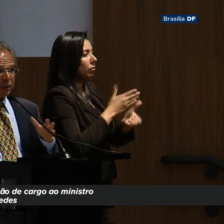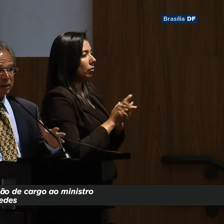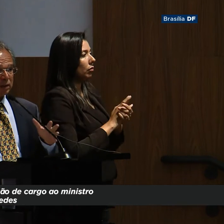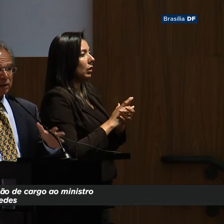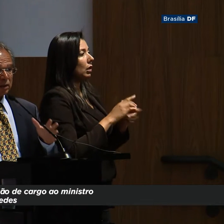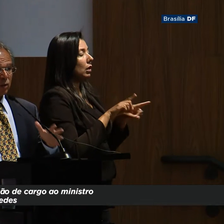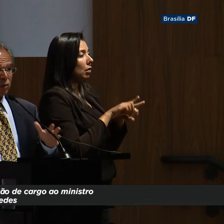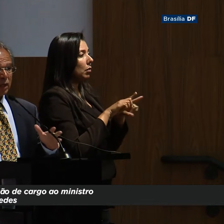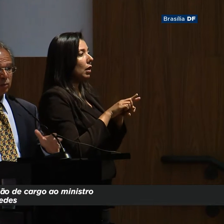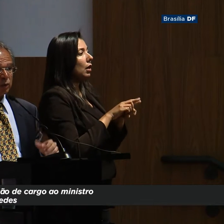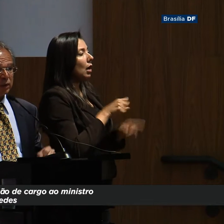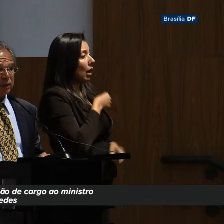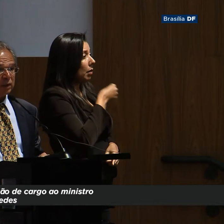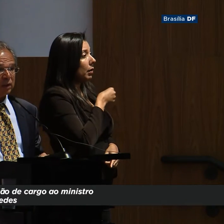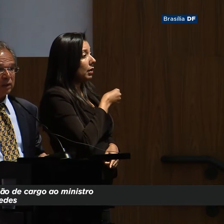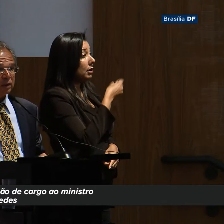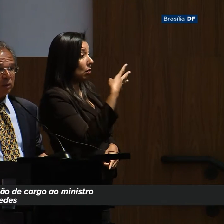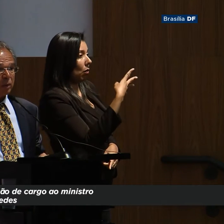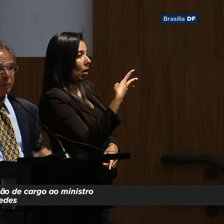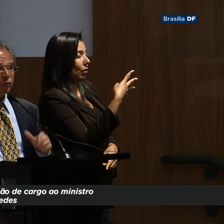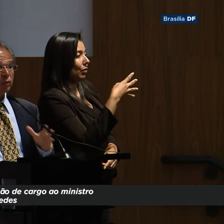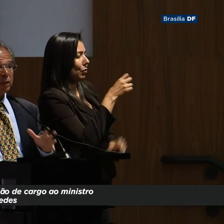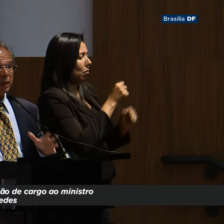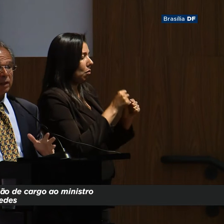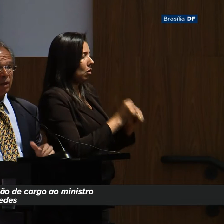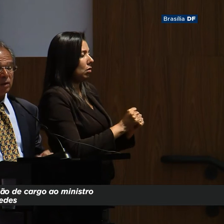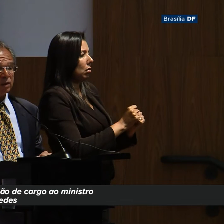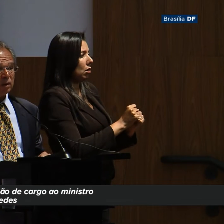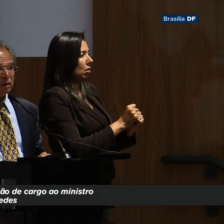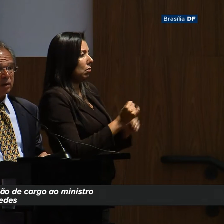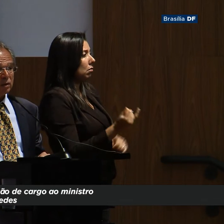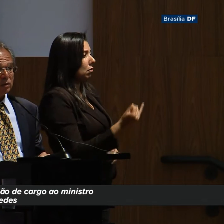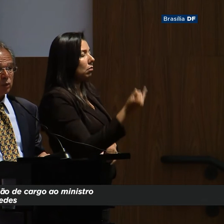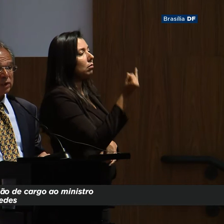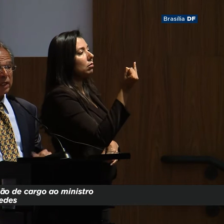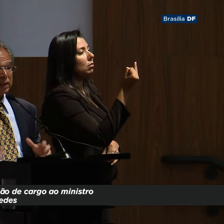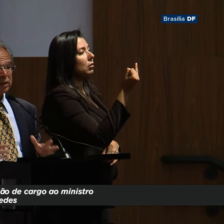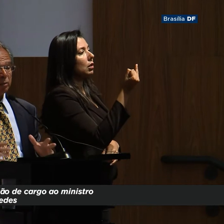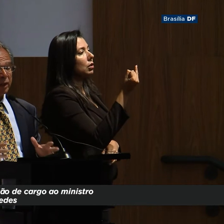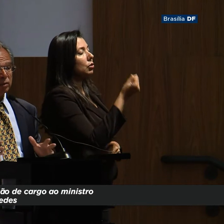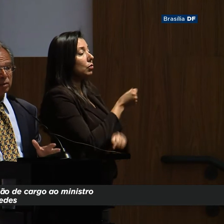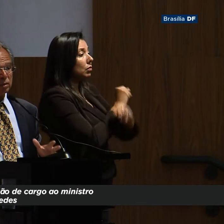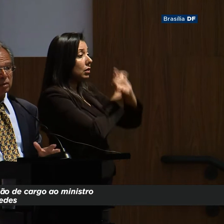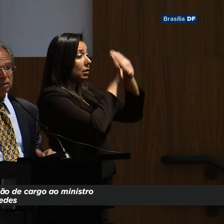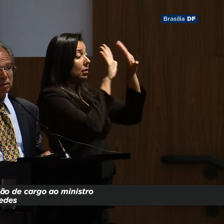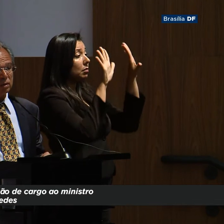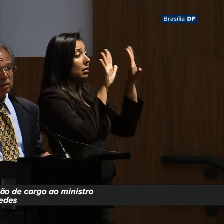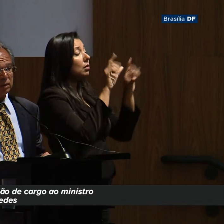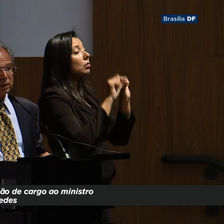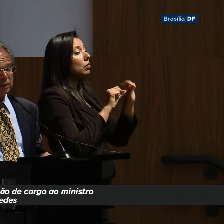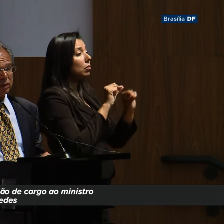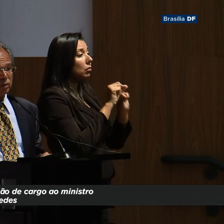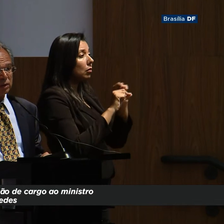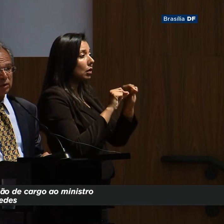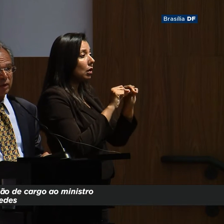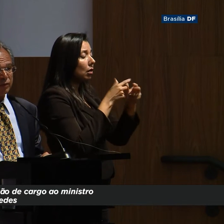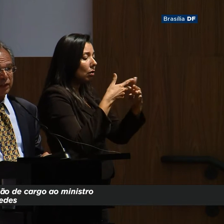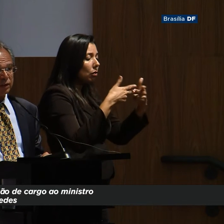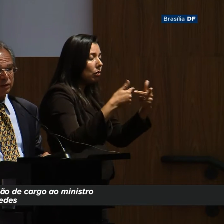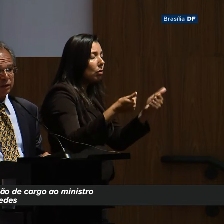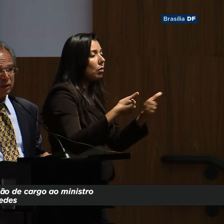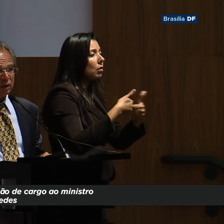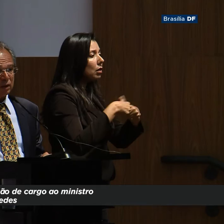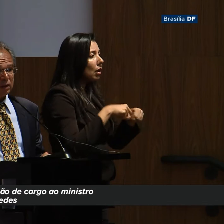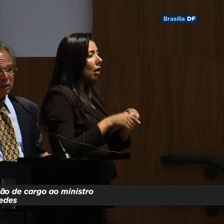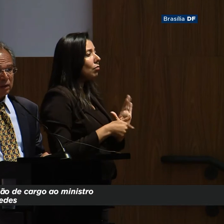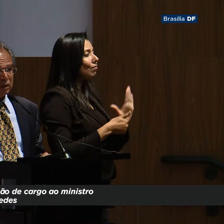A imprensa, que é o quarto poder, tem um papel fundamental no esclarecimento das questões que estão à